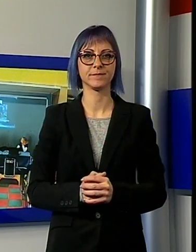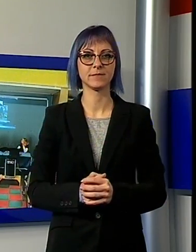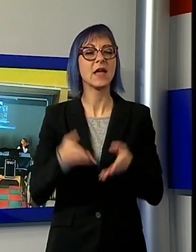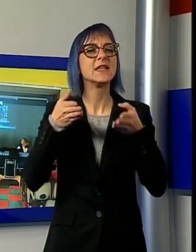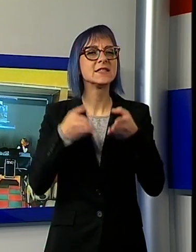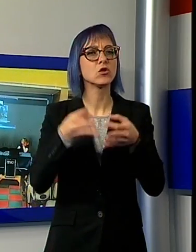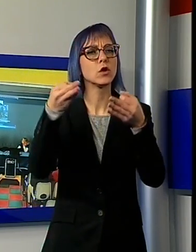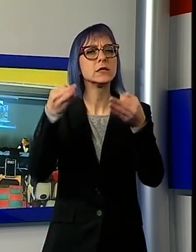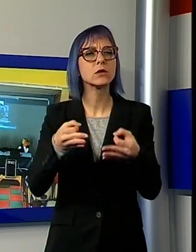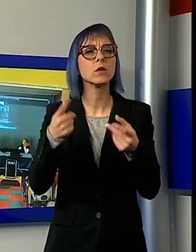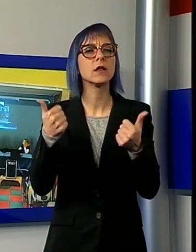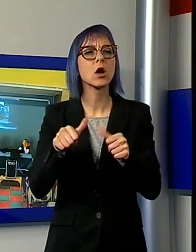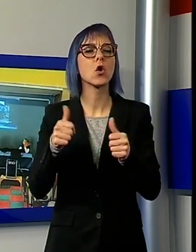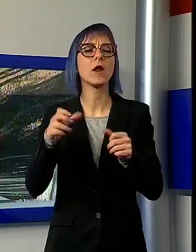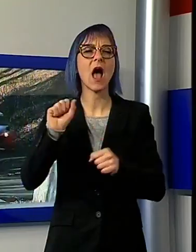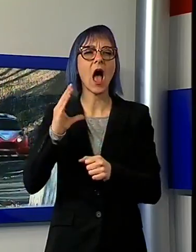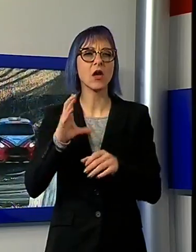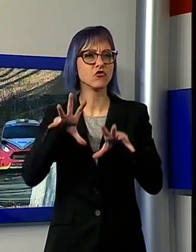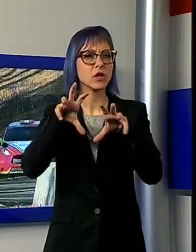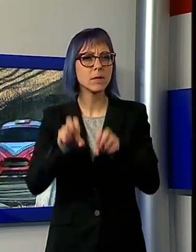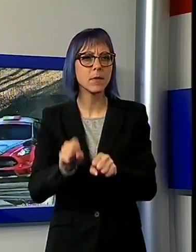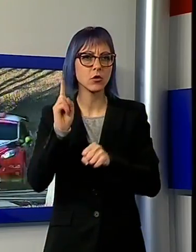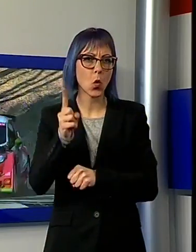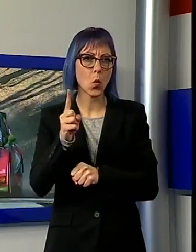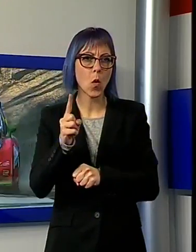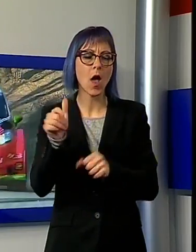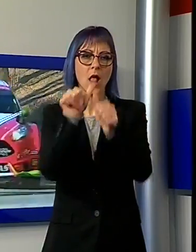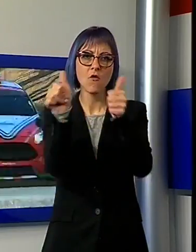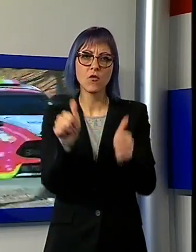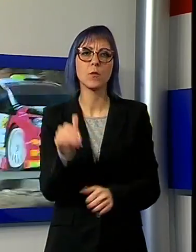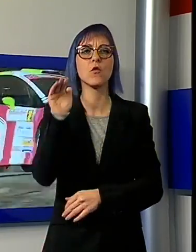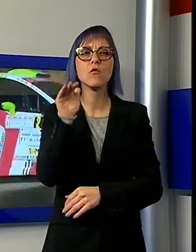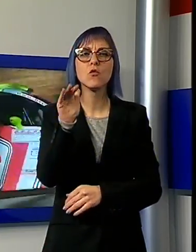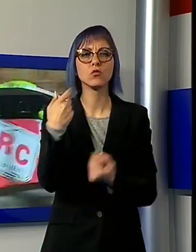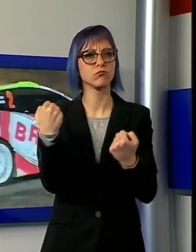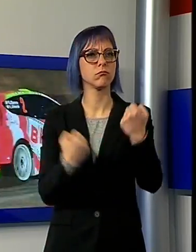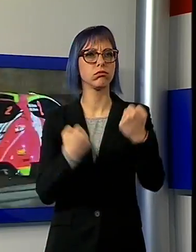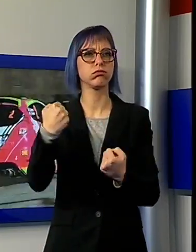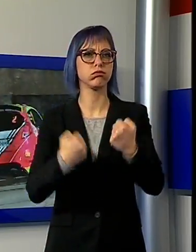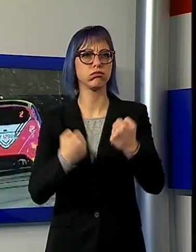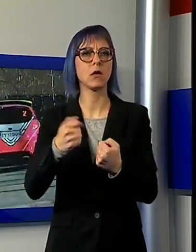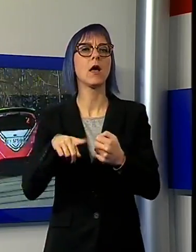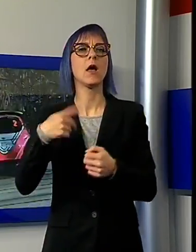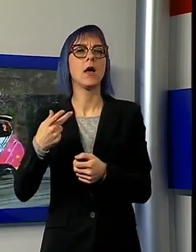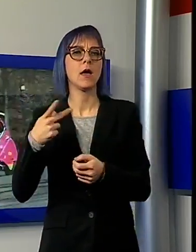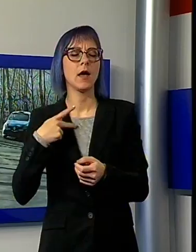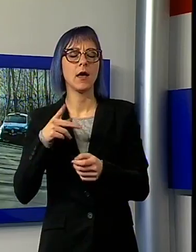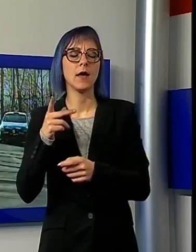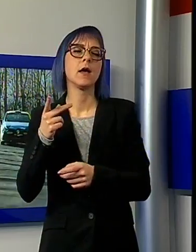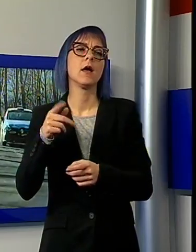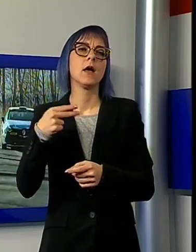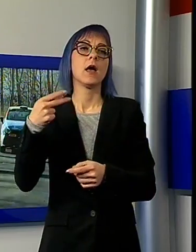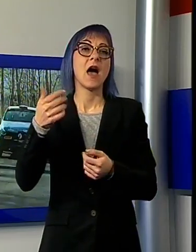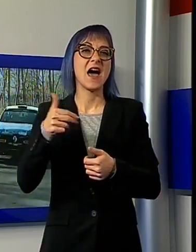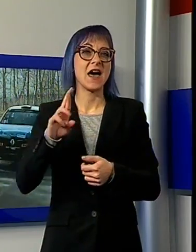segnalare l'impegno di ACI per quanto riguarda la formazione ai futuri conducenti e navigatori dell'isti e ai